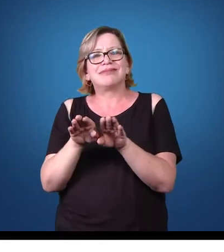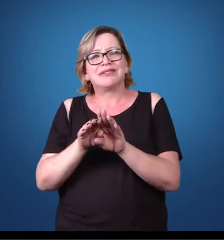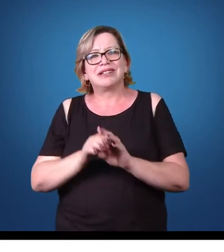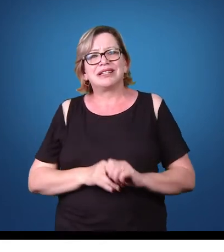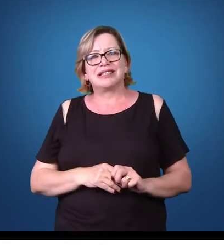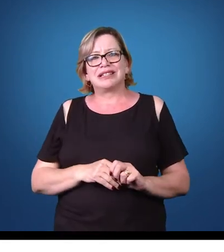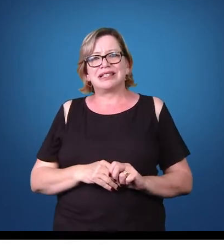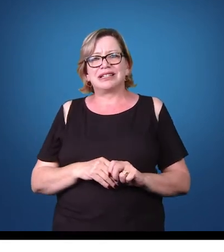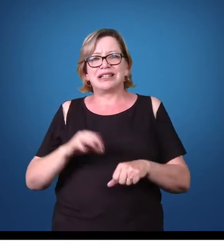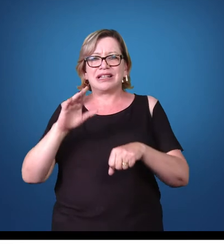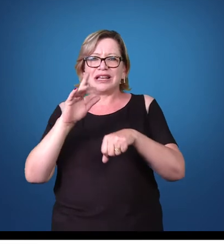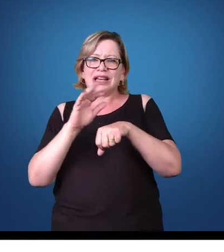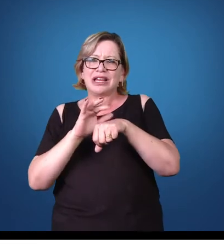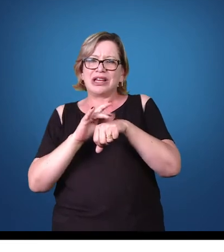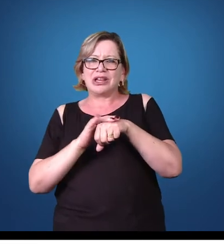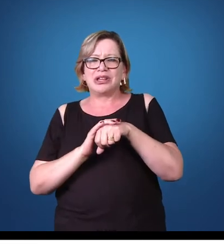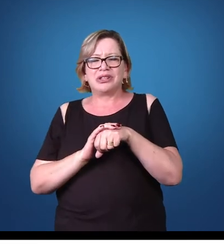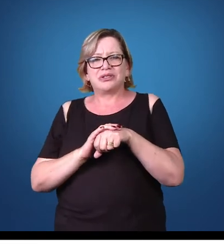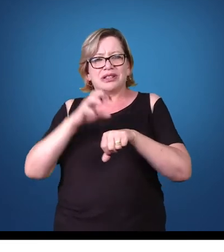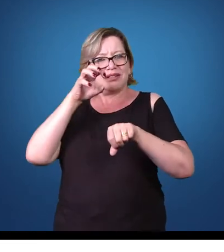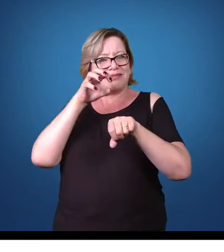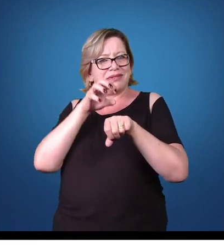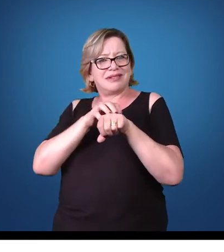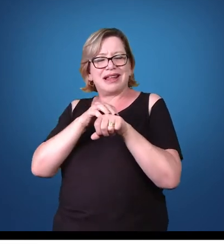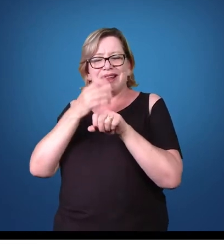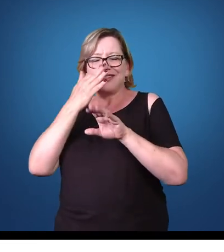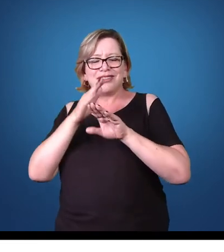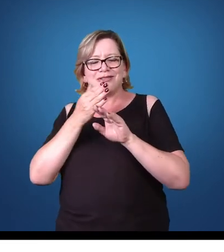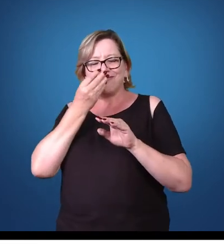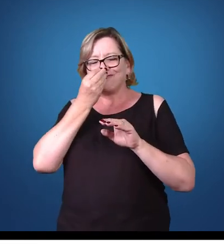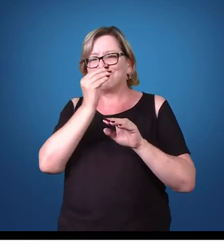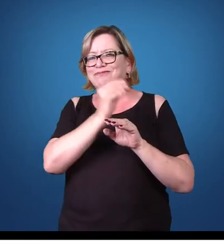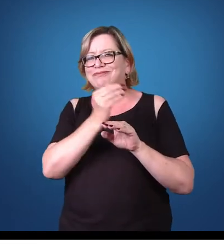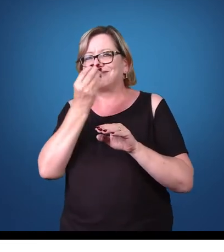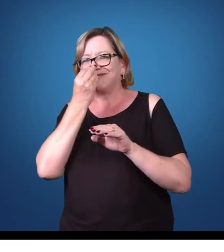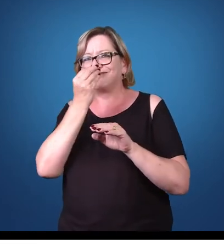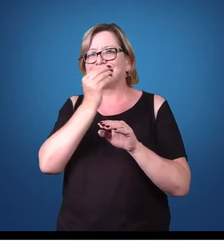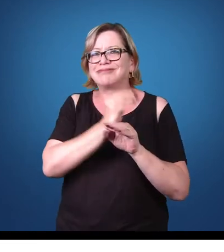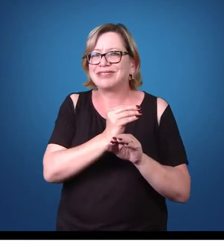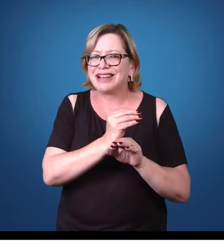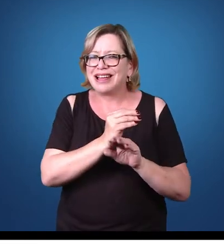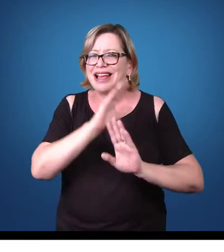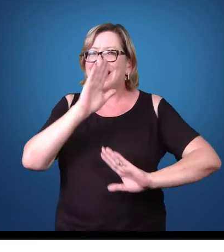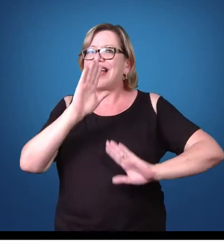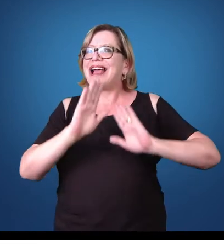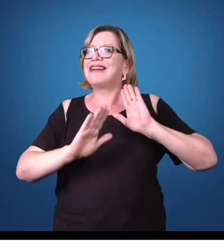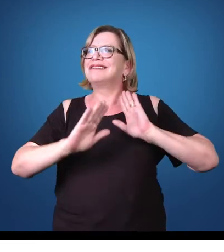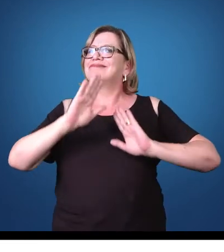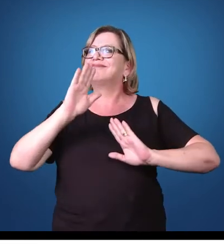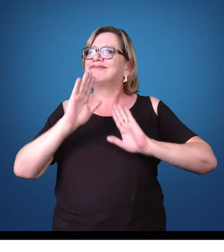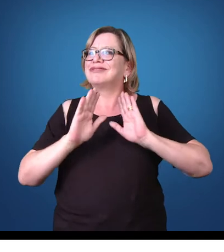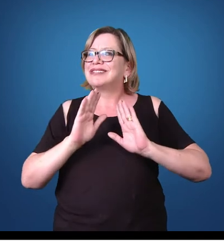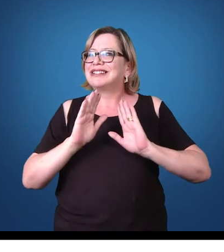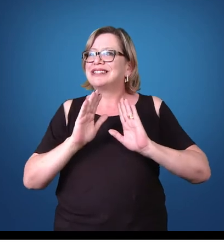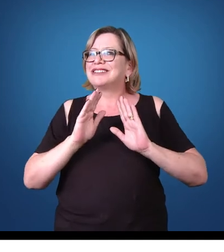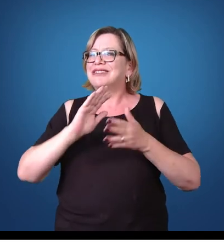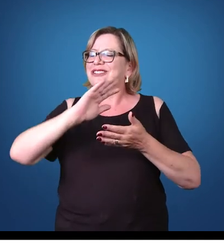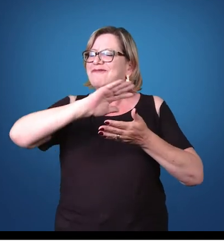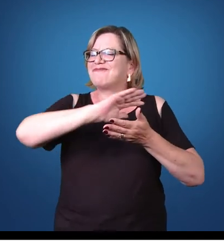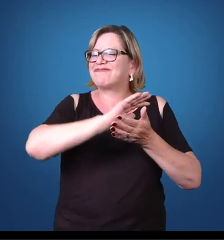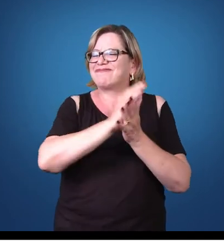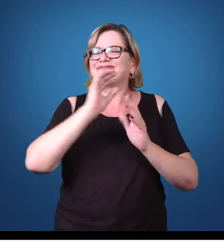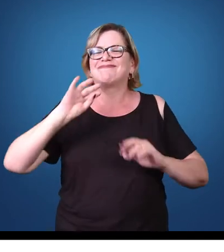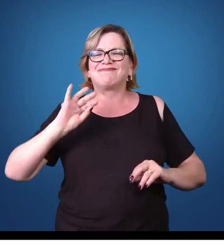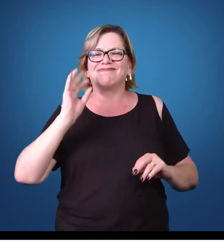E essas doenças parasitárias, elas vão ficando em segundo plano. Então, por isso, são ditas de doenças negligenciadas,